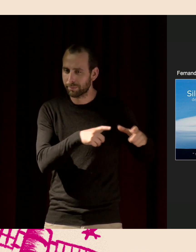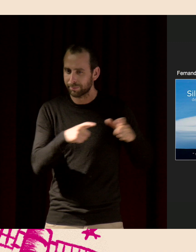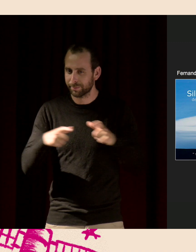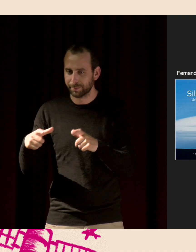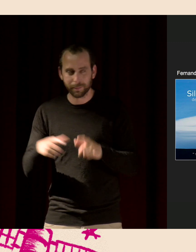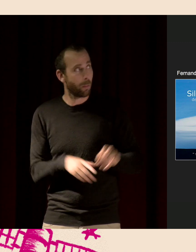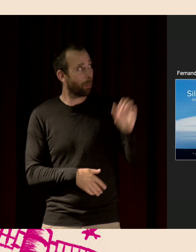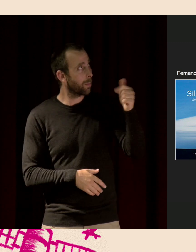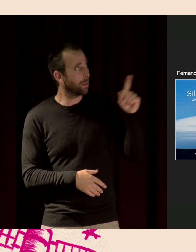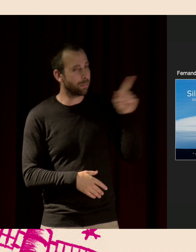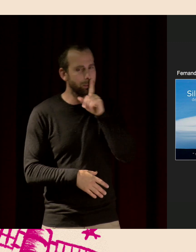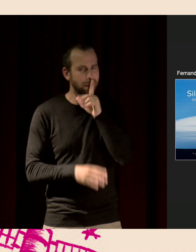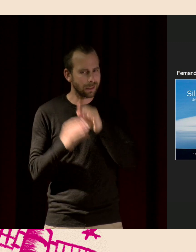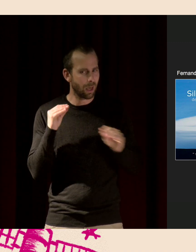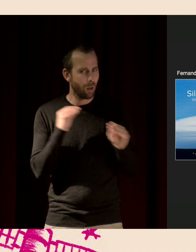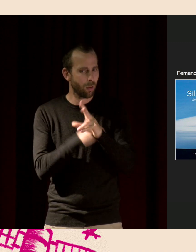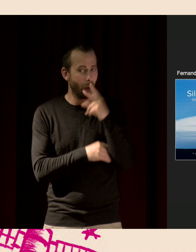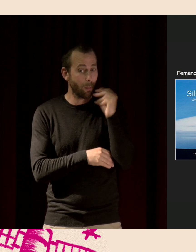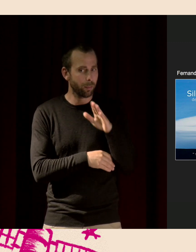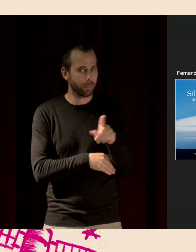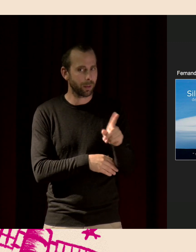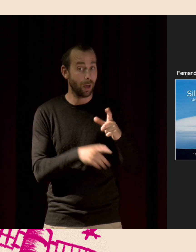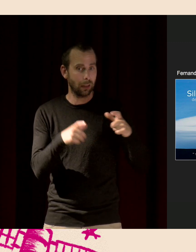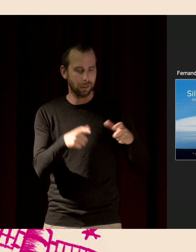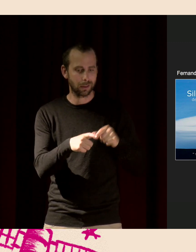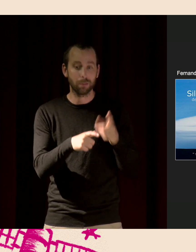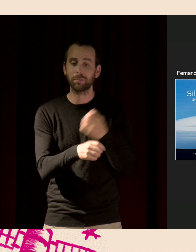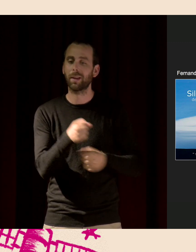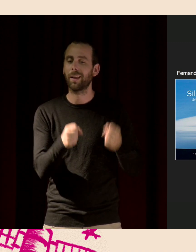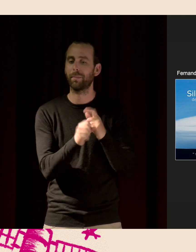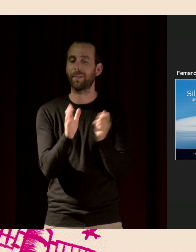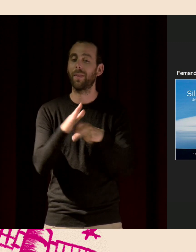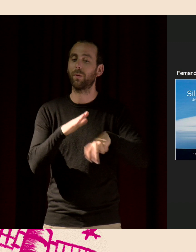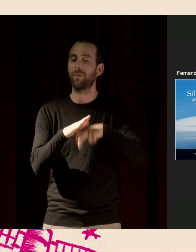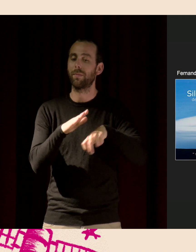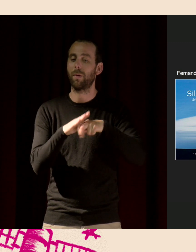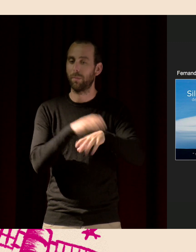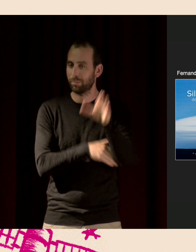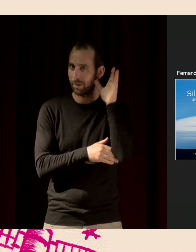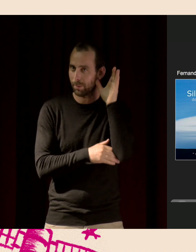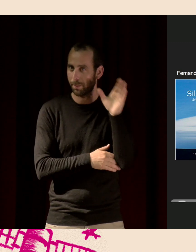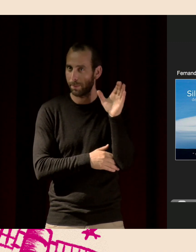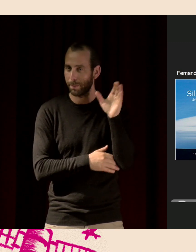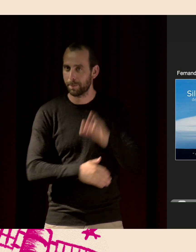Fernand Deroussen, Silence des Hommes. C'est un superbe disque qu'il a fait pendant le confinement. On va écouter un petit extrait.